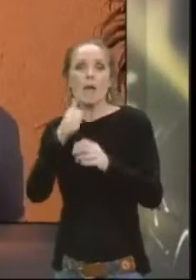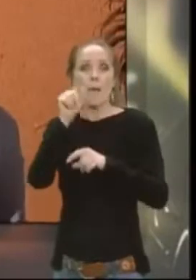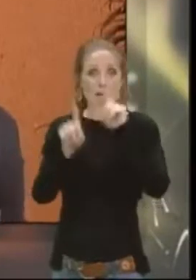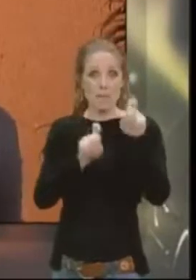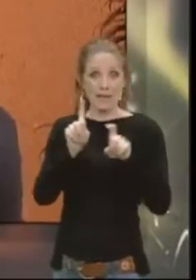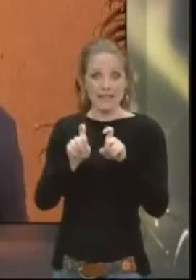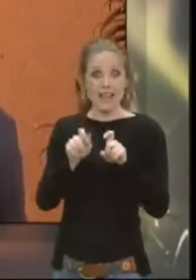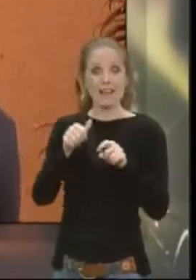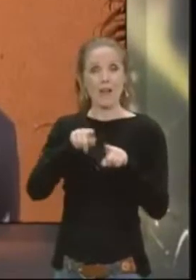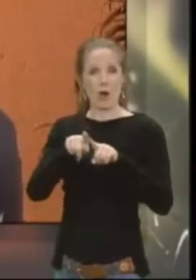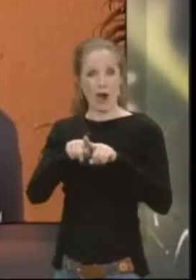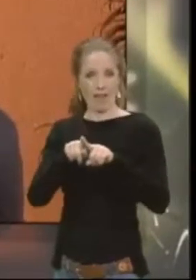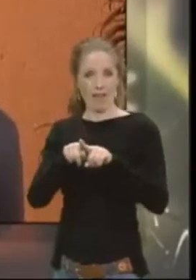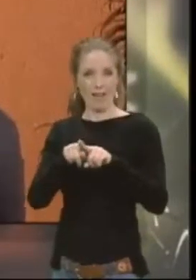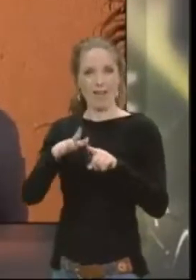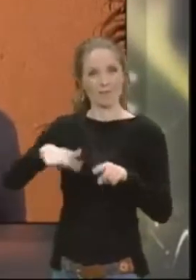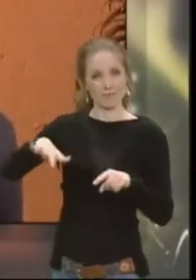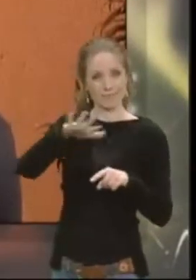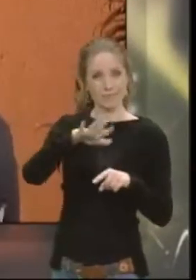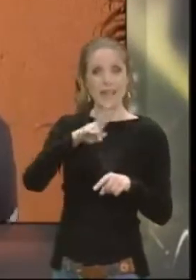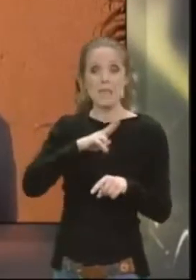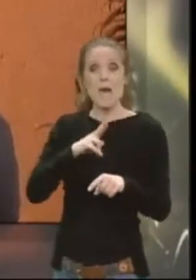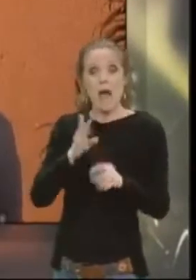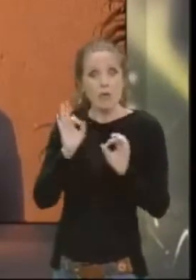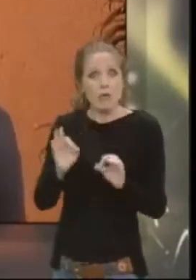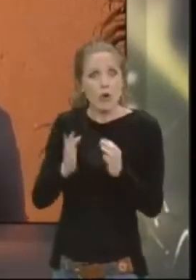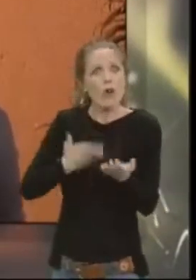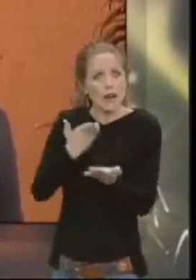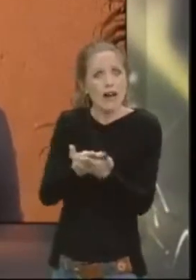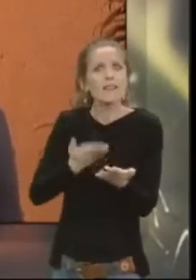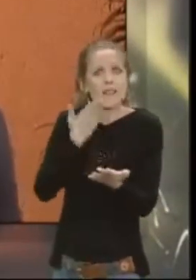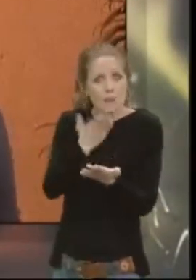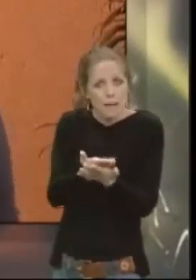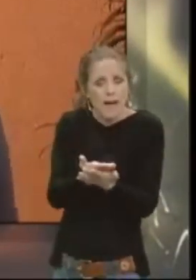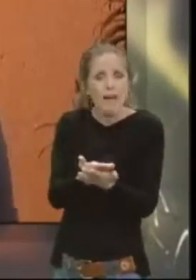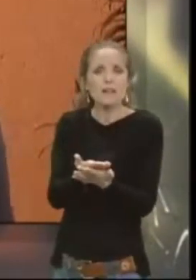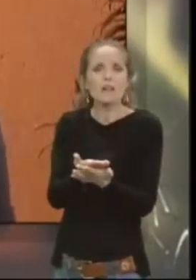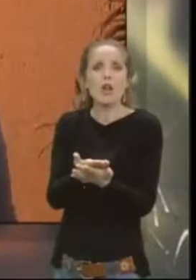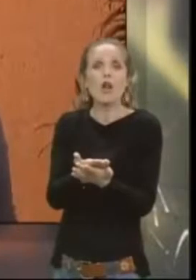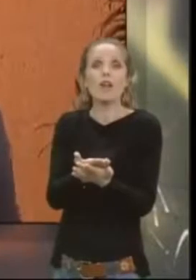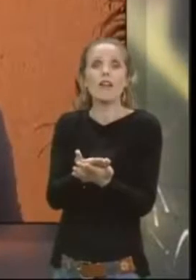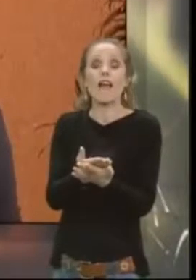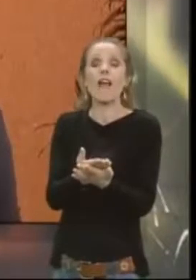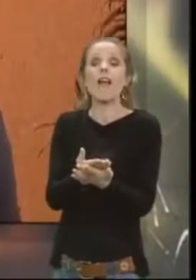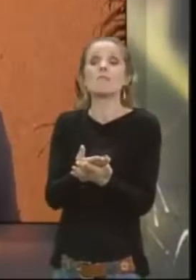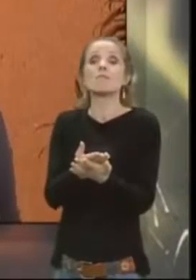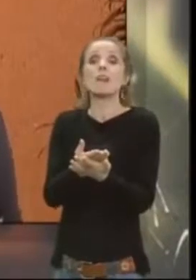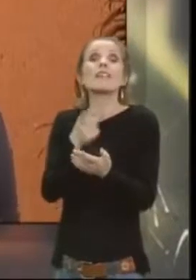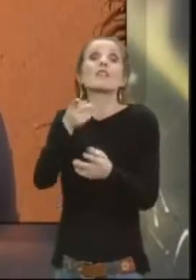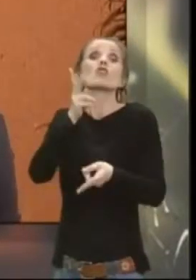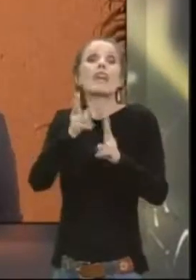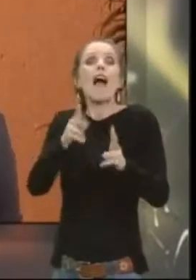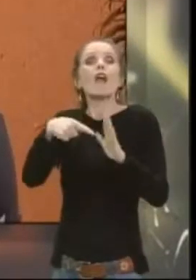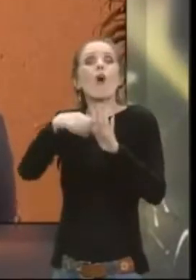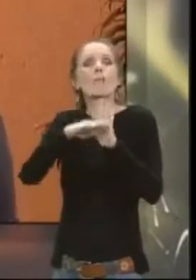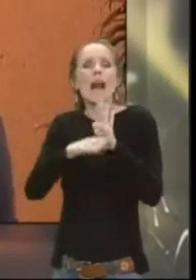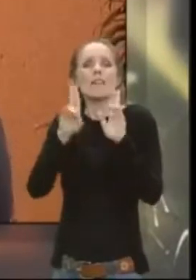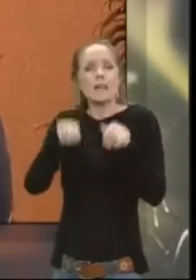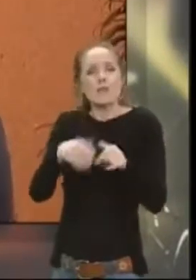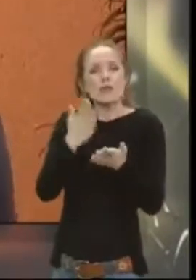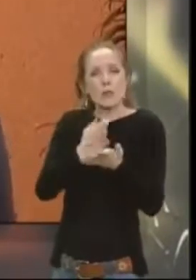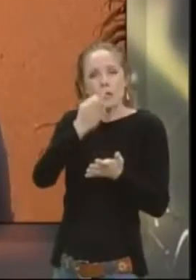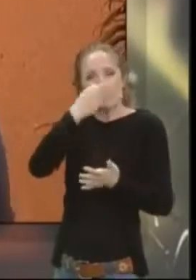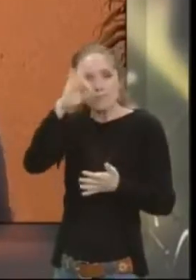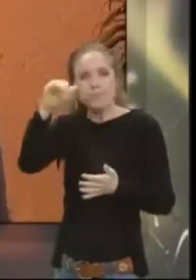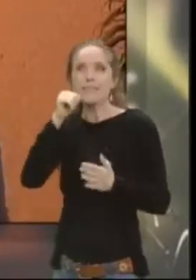kolege i koleginice imaju konkretne predloge putem kojih pravilnik može da se unapredi, i da se